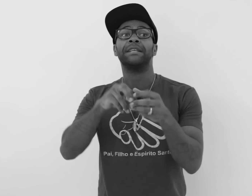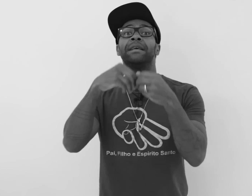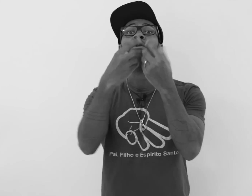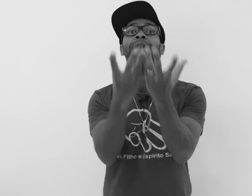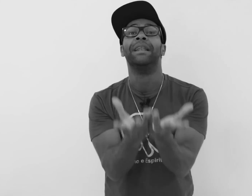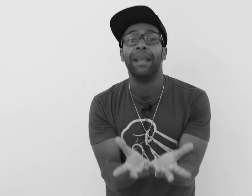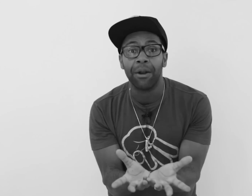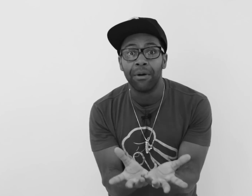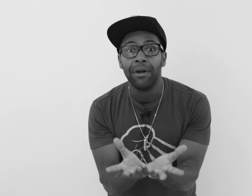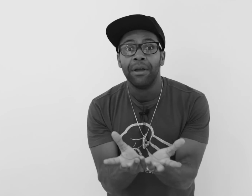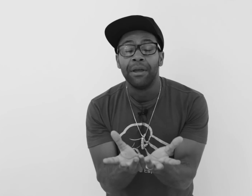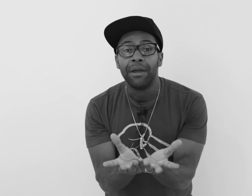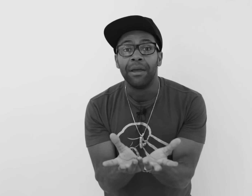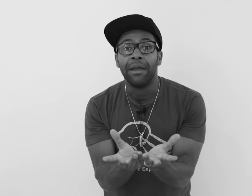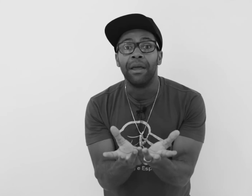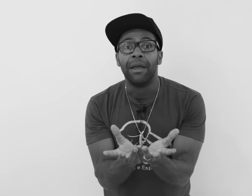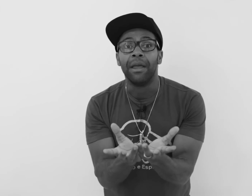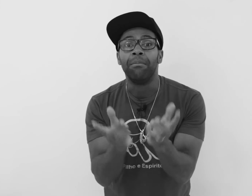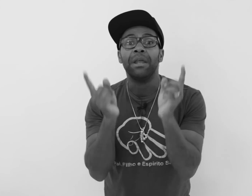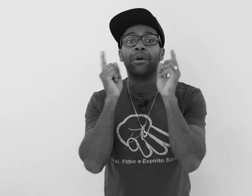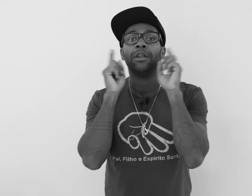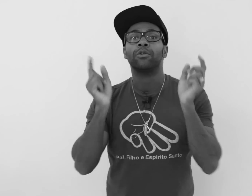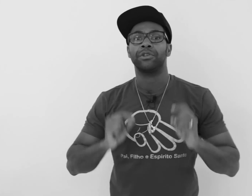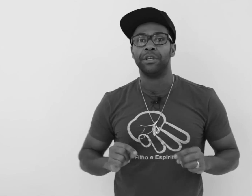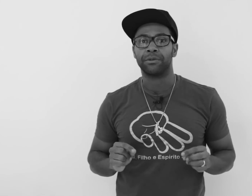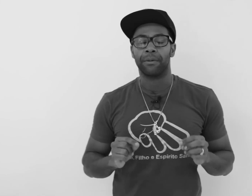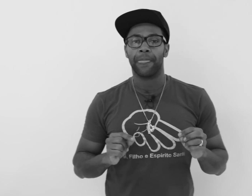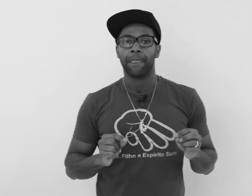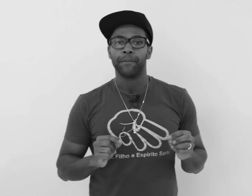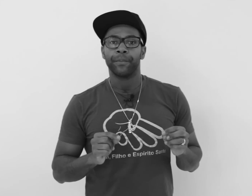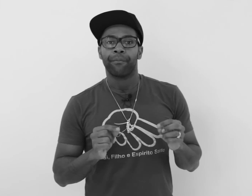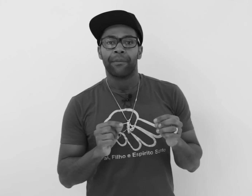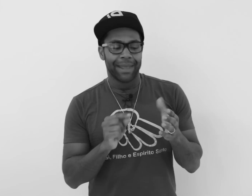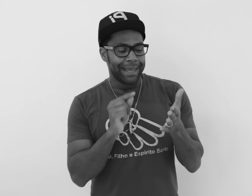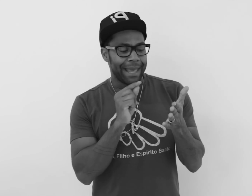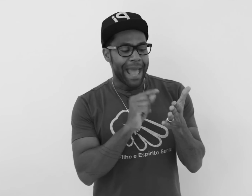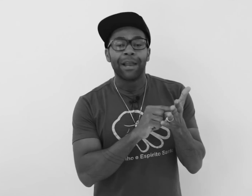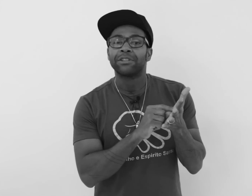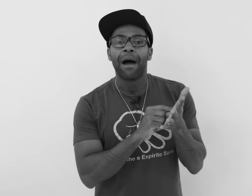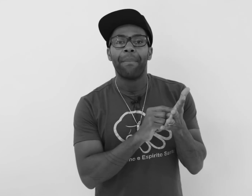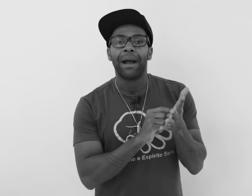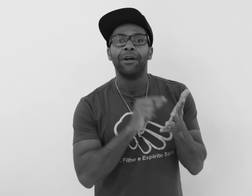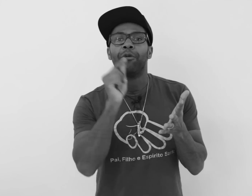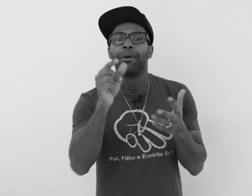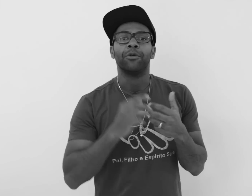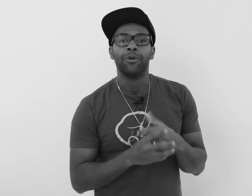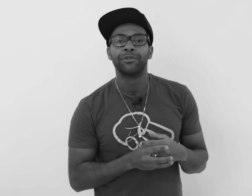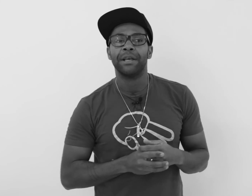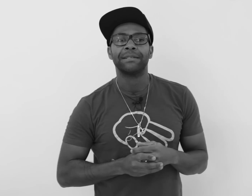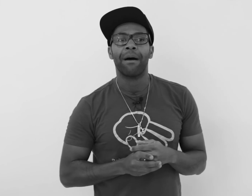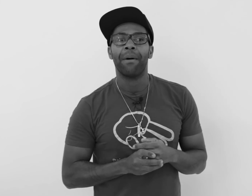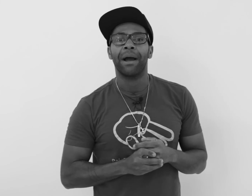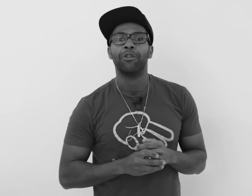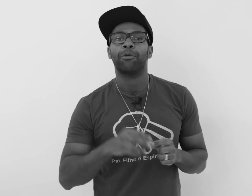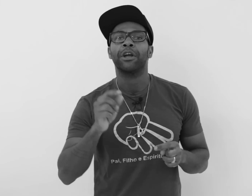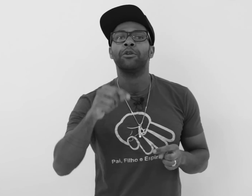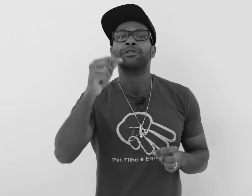recibió el dinero. Y mira lo que Dios hizo. Él no estaba pagando, pero Dios estaba pagando. Porque Dios